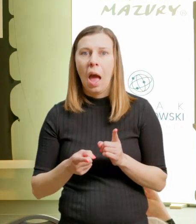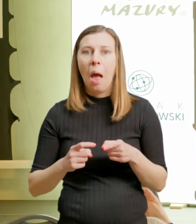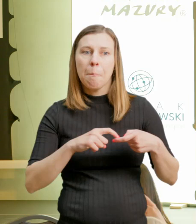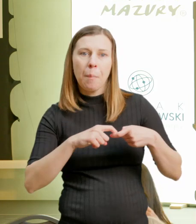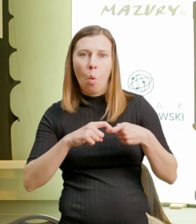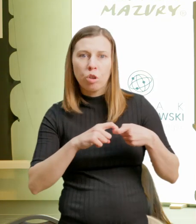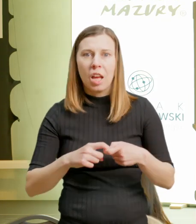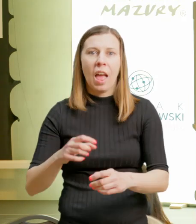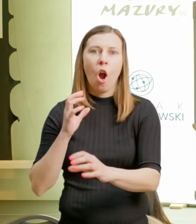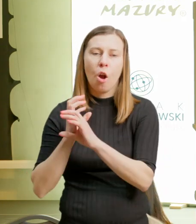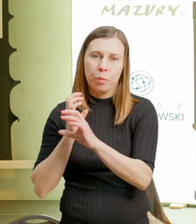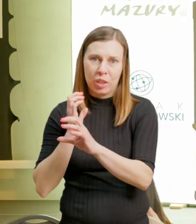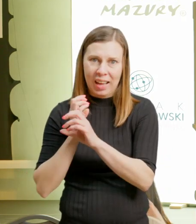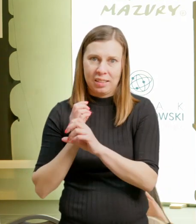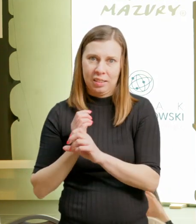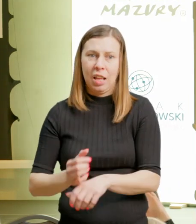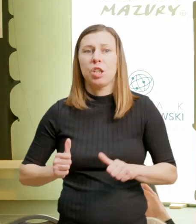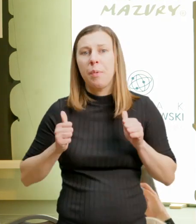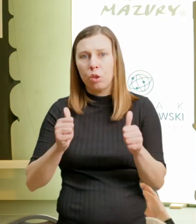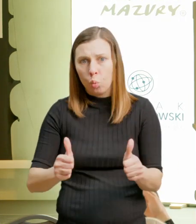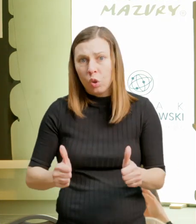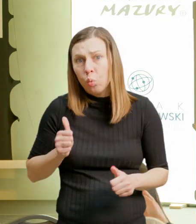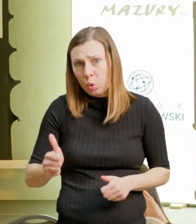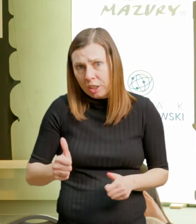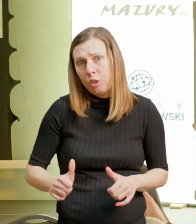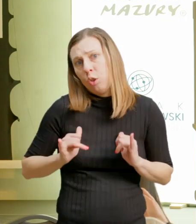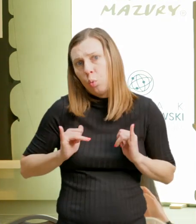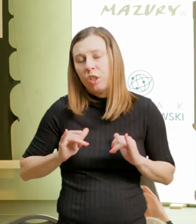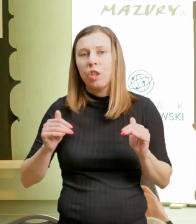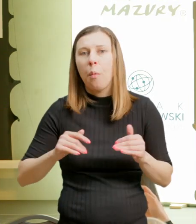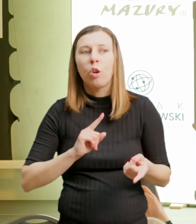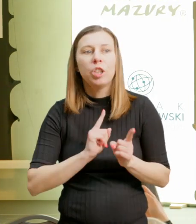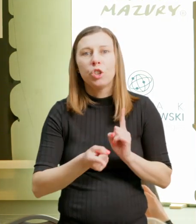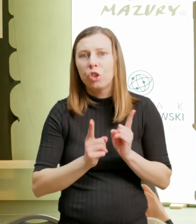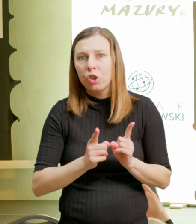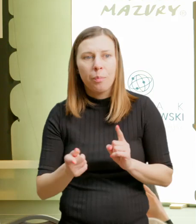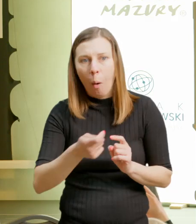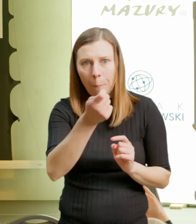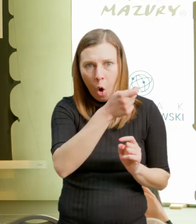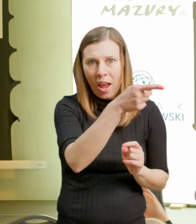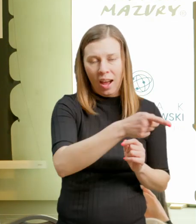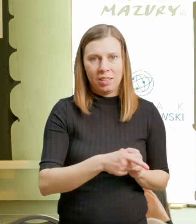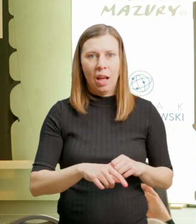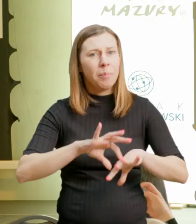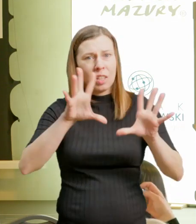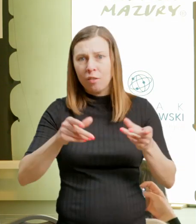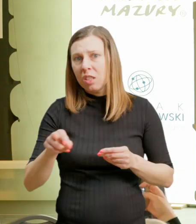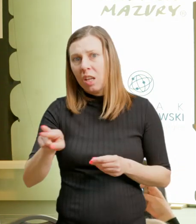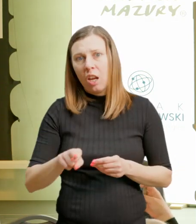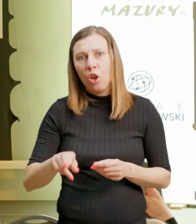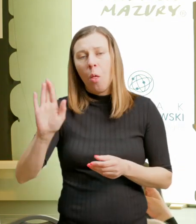mogli dotrzeć do jakiegoś miejsca. Nie wszystkie regiony mają porty lotnicze, tak, a jeśli mają, też nie